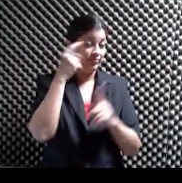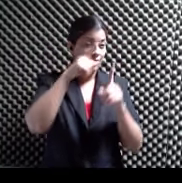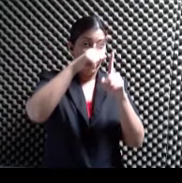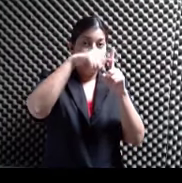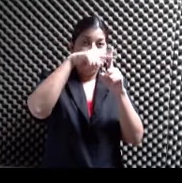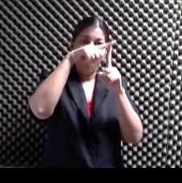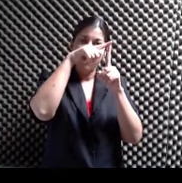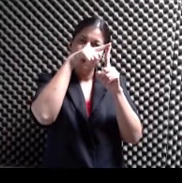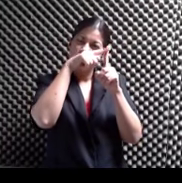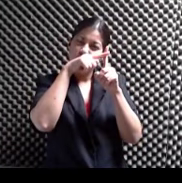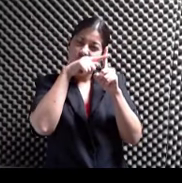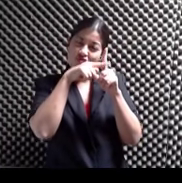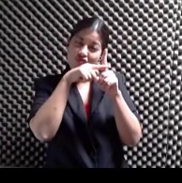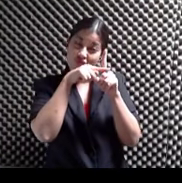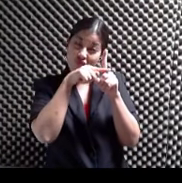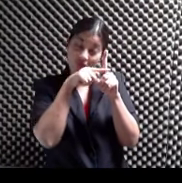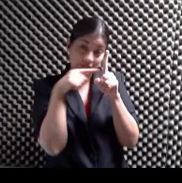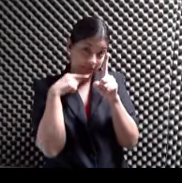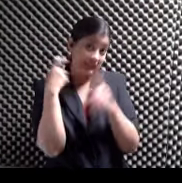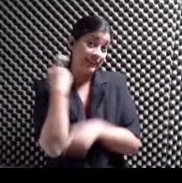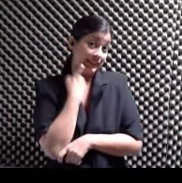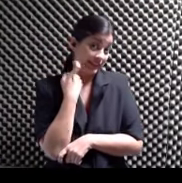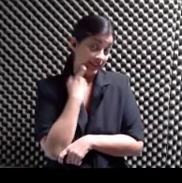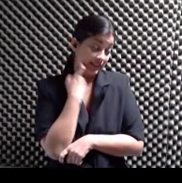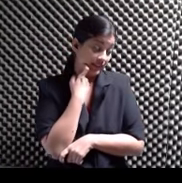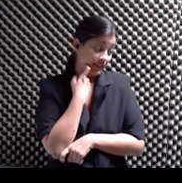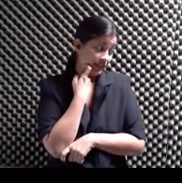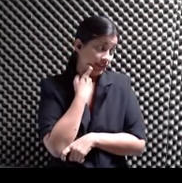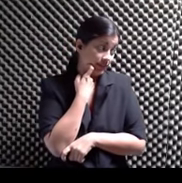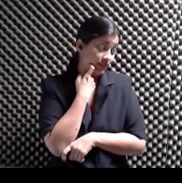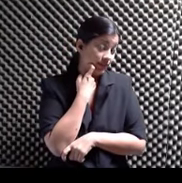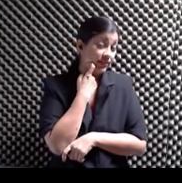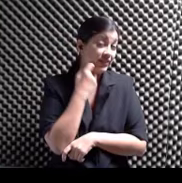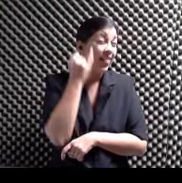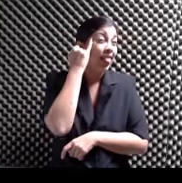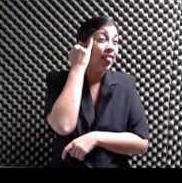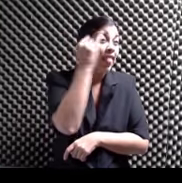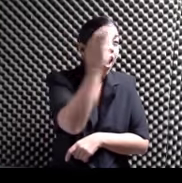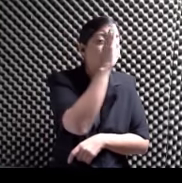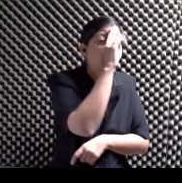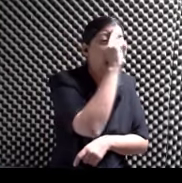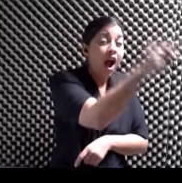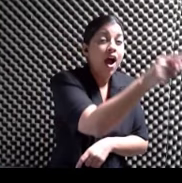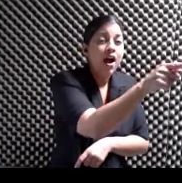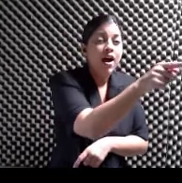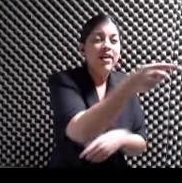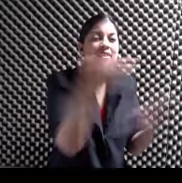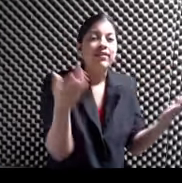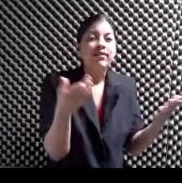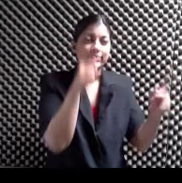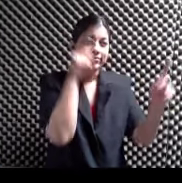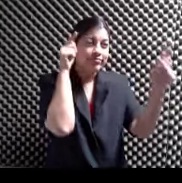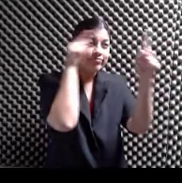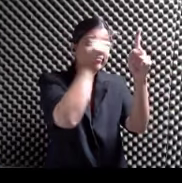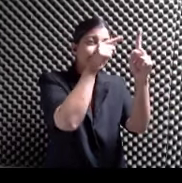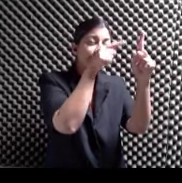Que hemos conocido en los últimos años Se aspira a que a través de esta actividad Se beneficien los hoteles